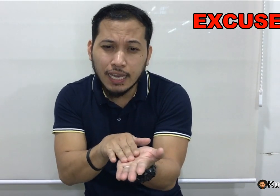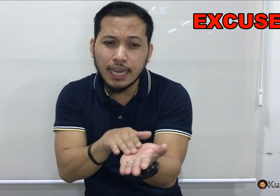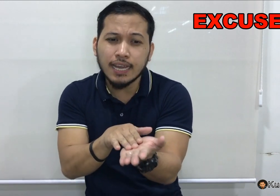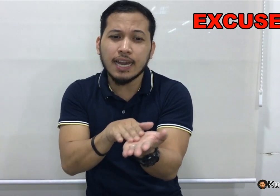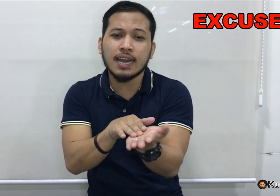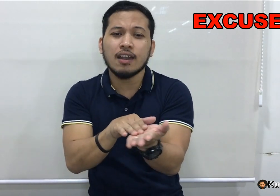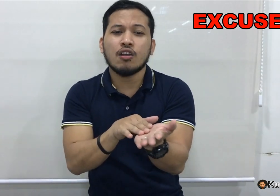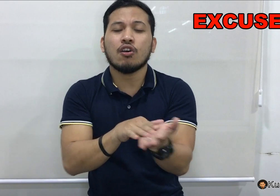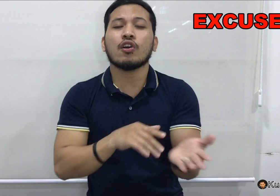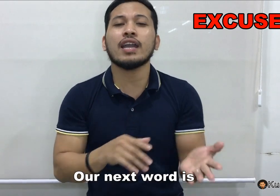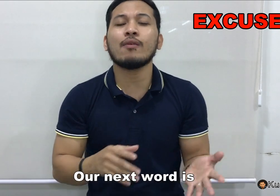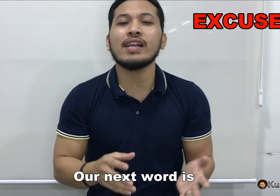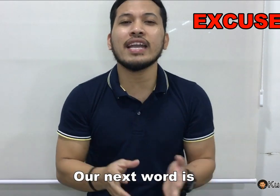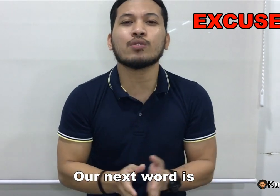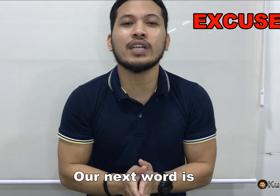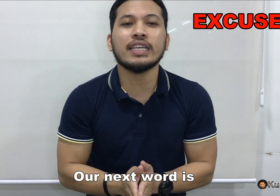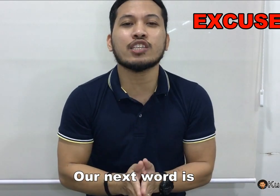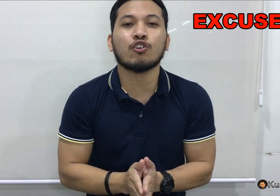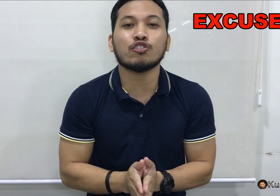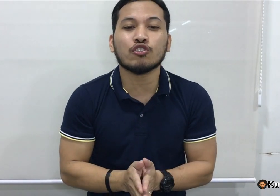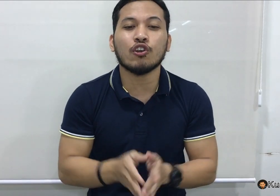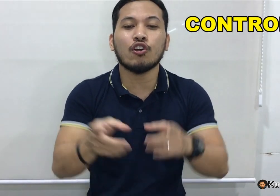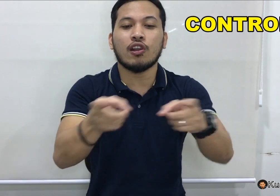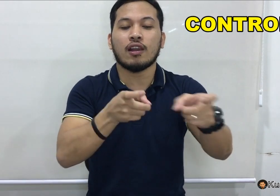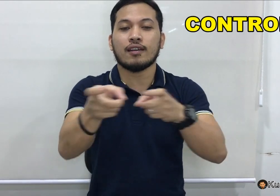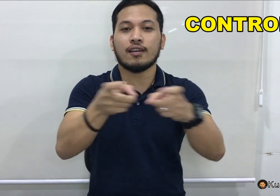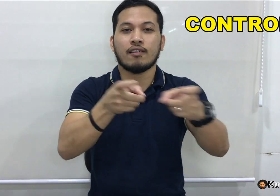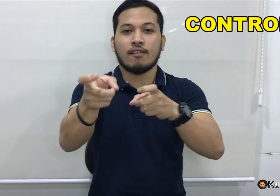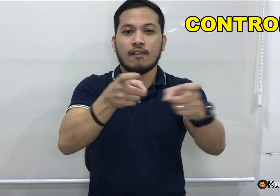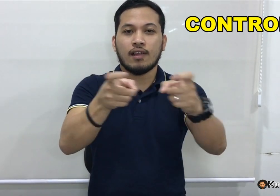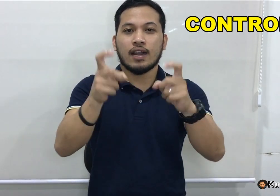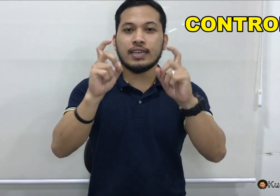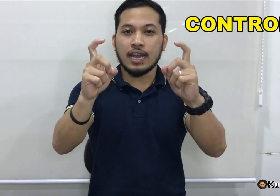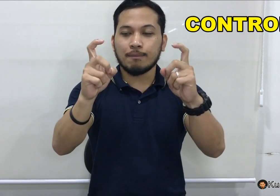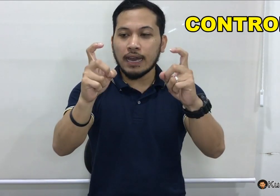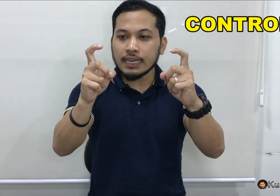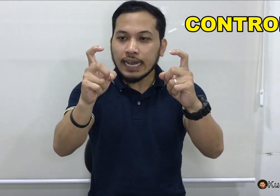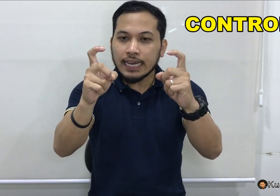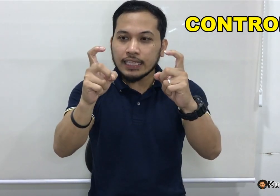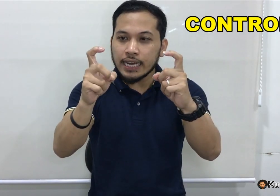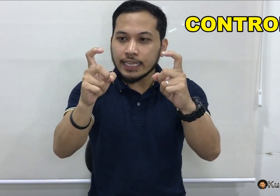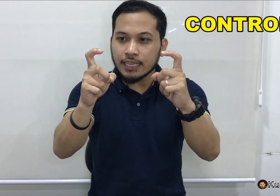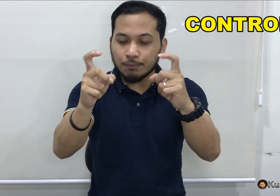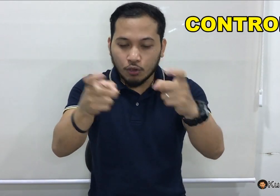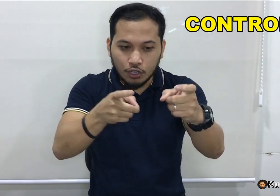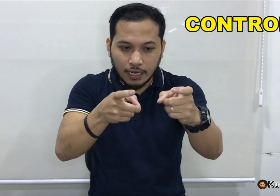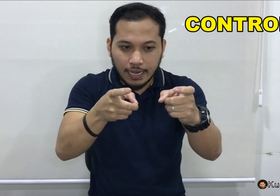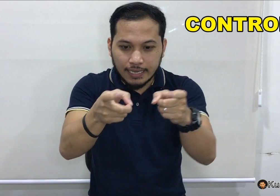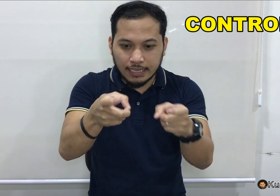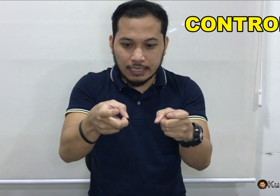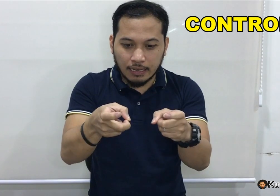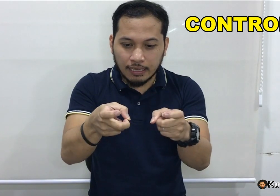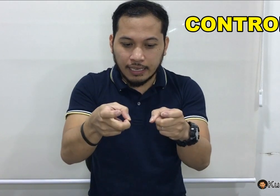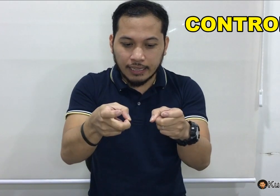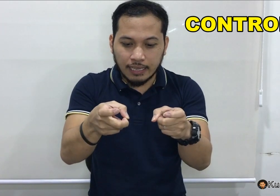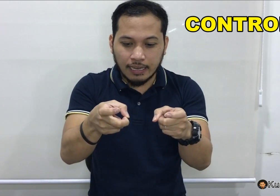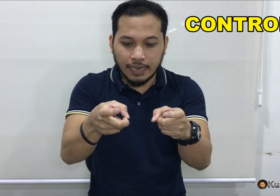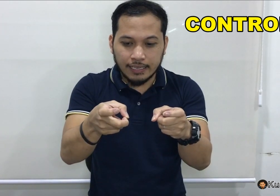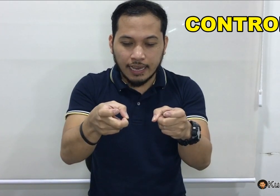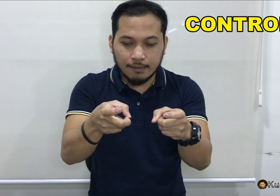Ayan ha. Okay. Our next word is, control. Ayan. Parang naka letter X ka po, naka ganyan, tas nakadikit na ganyan,